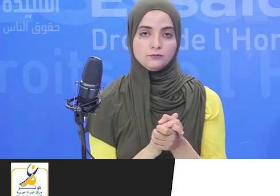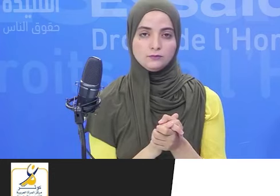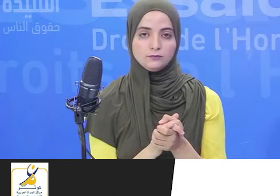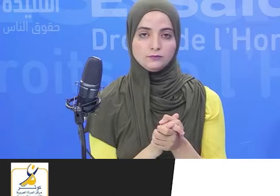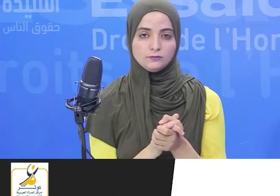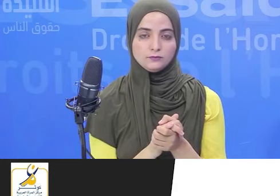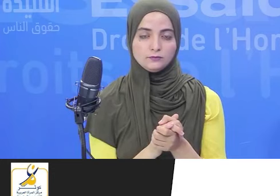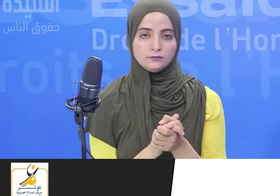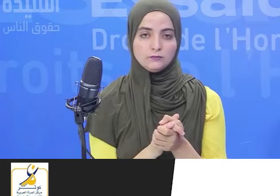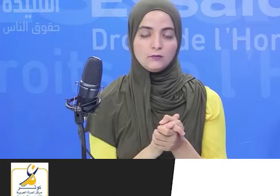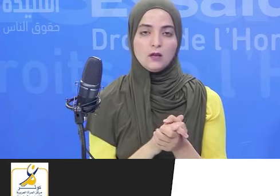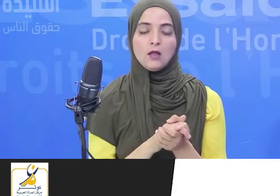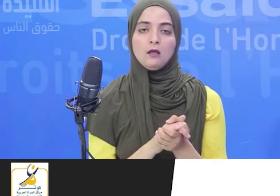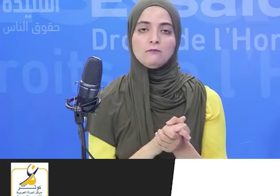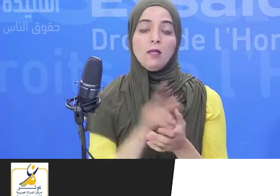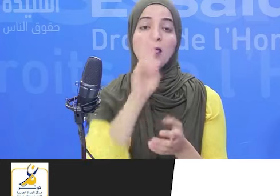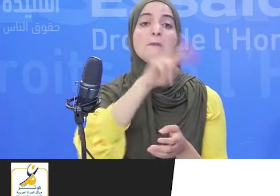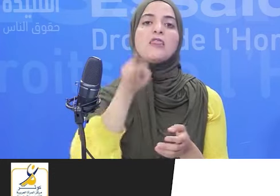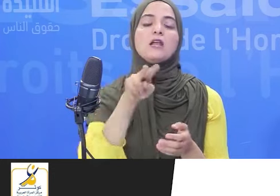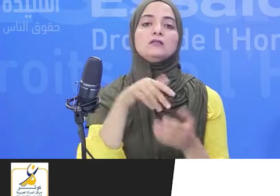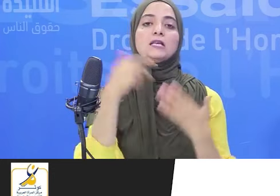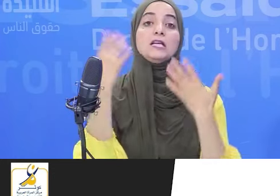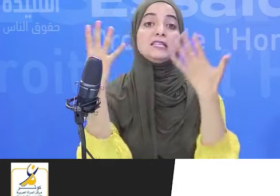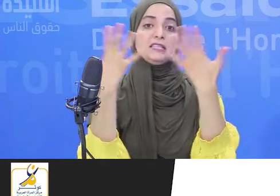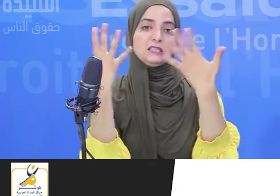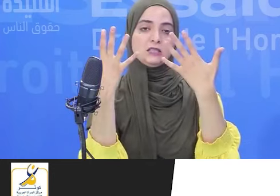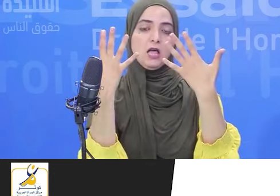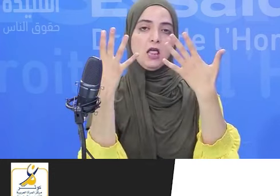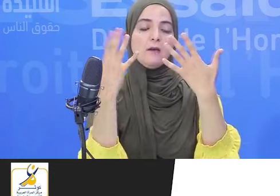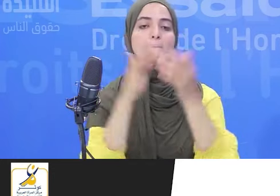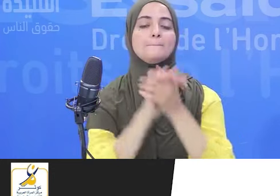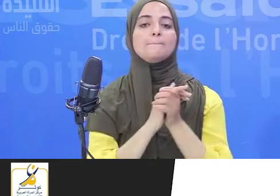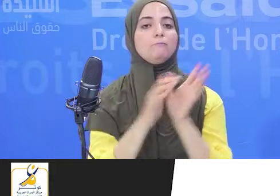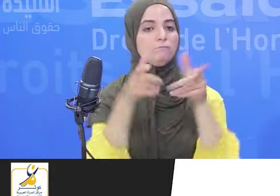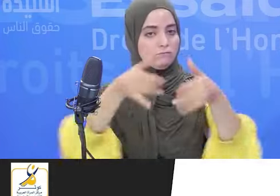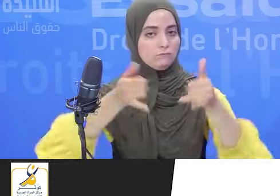بن عروس تسعة مقاعد